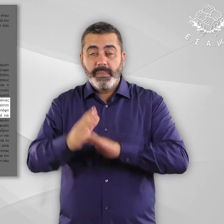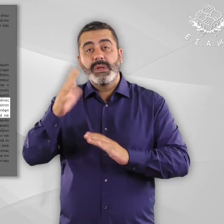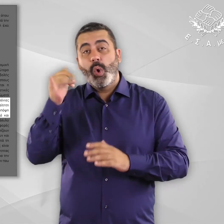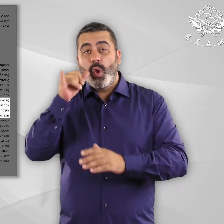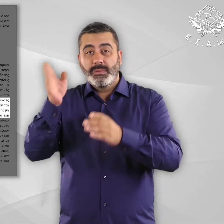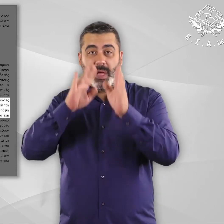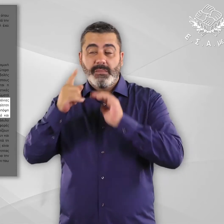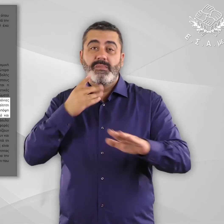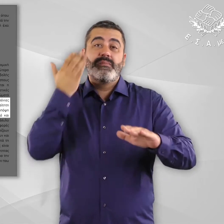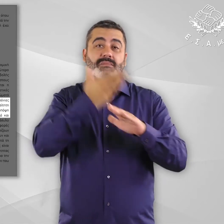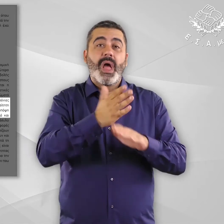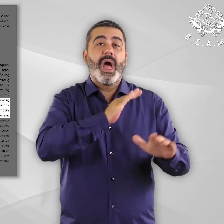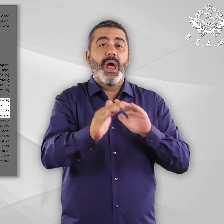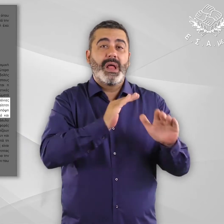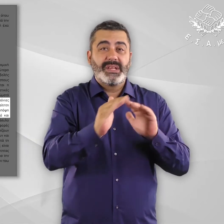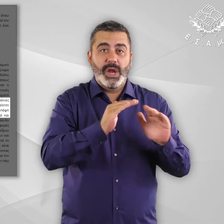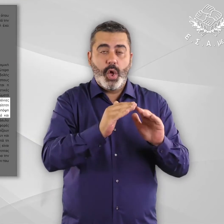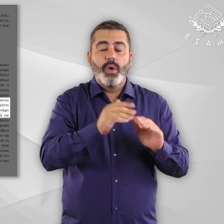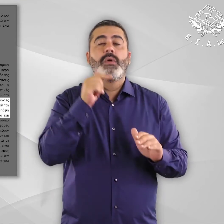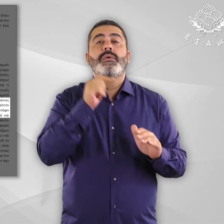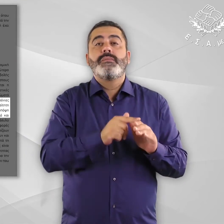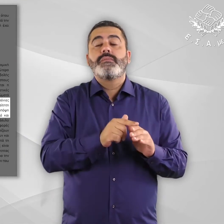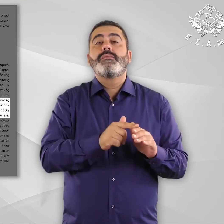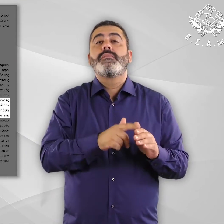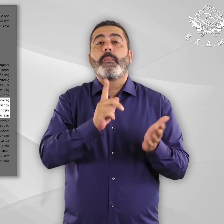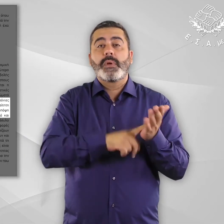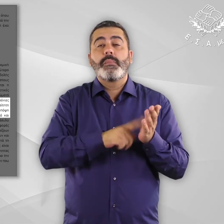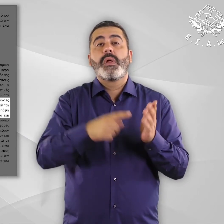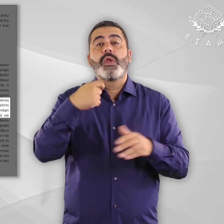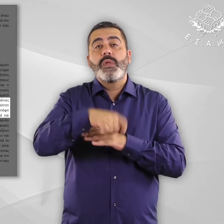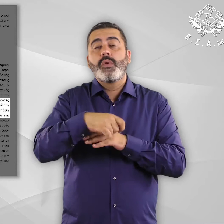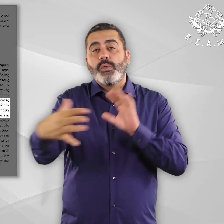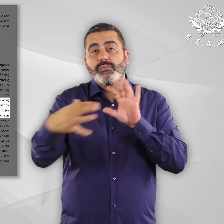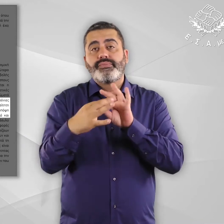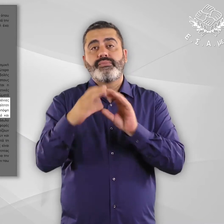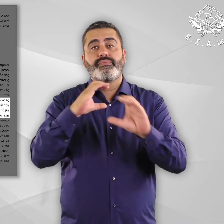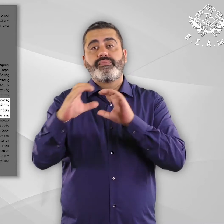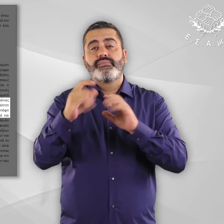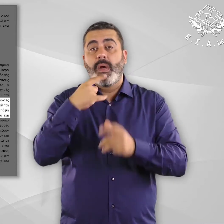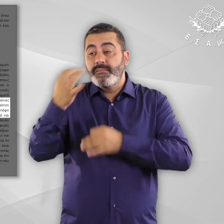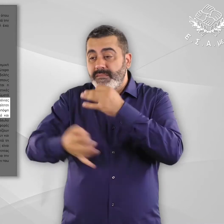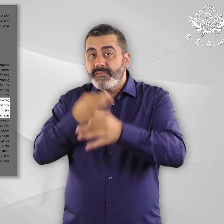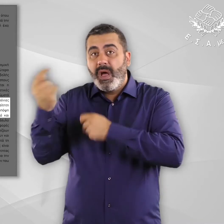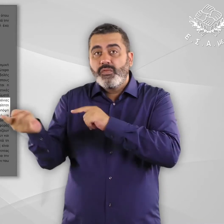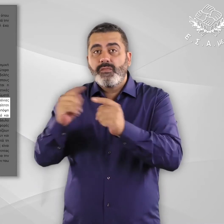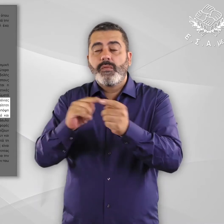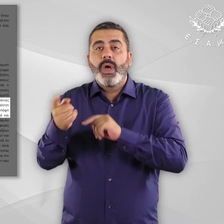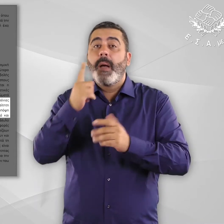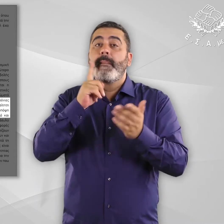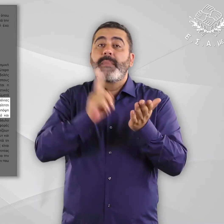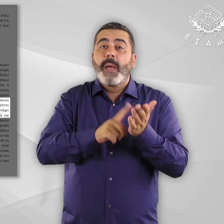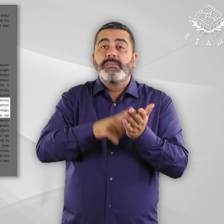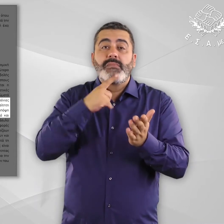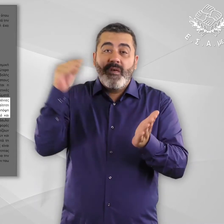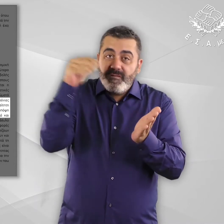αιτούντες άσυλο με αναπηρία και χρόνιες παθήσεις, η νομική συνδρομή είναι ακόμα περισσότερο απαραίτητη ώστε να διασφαλίζεται